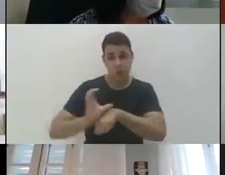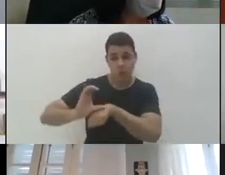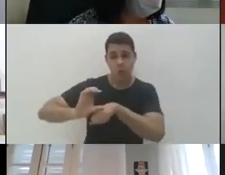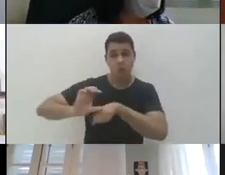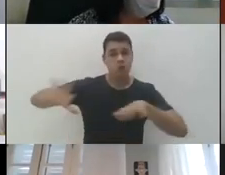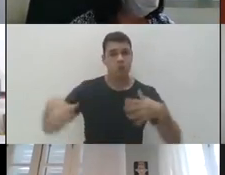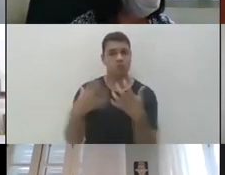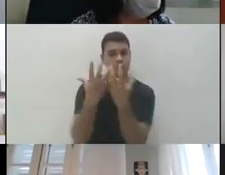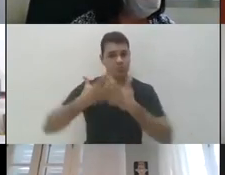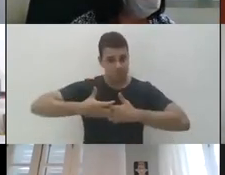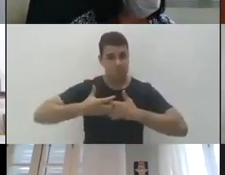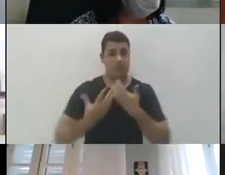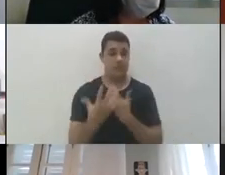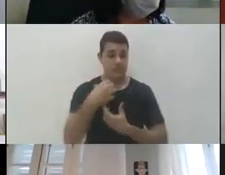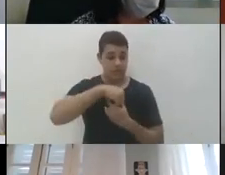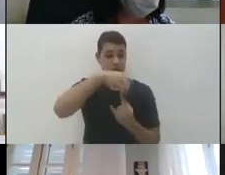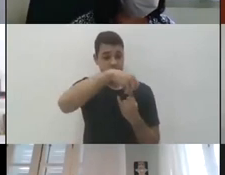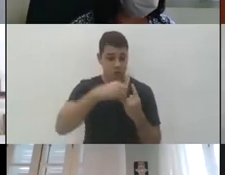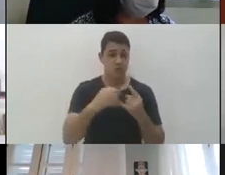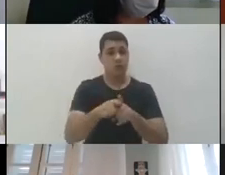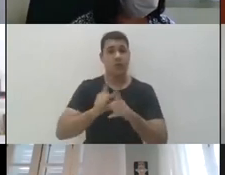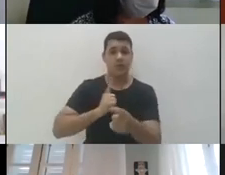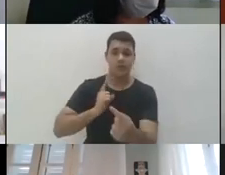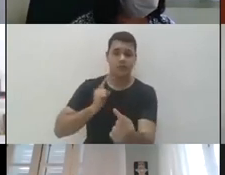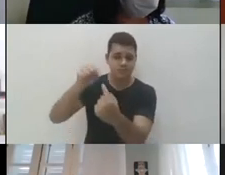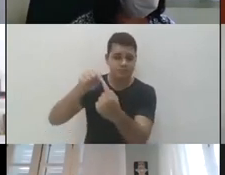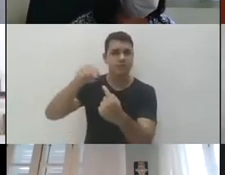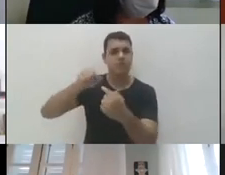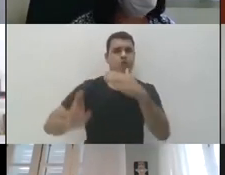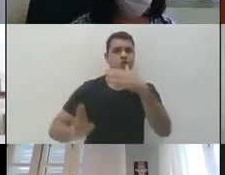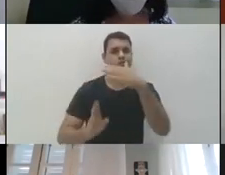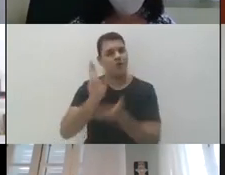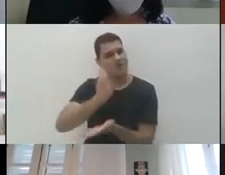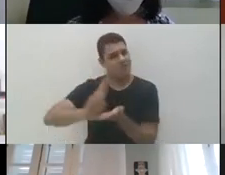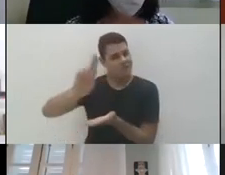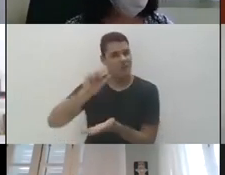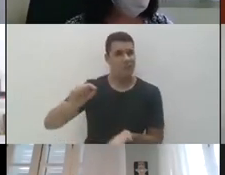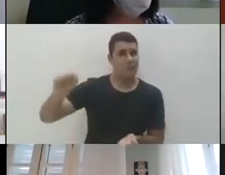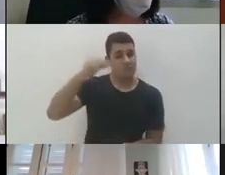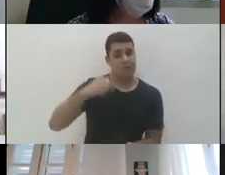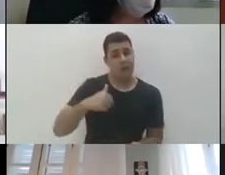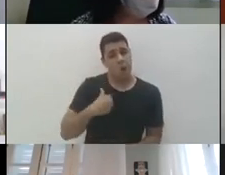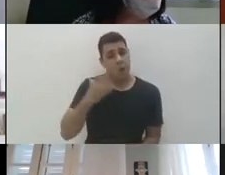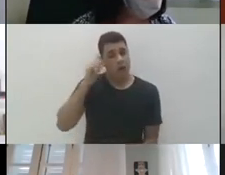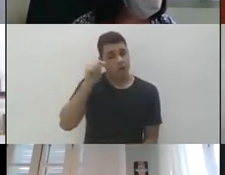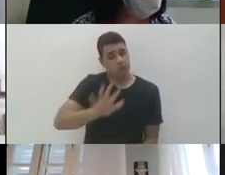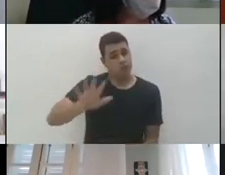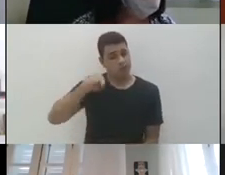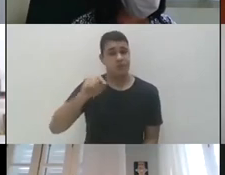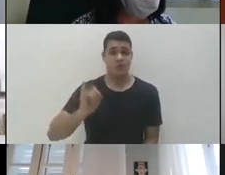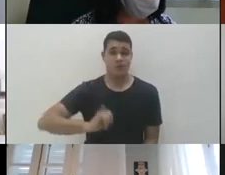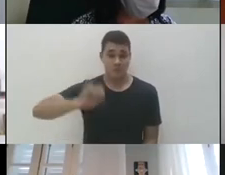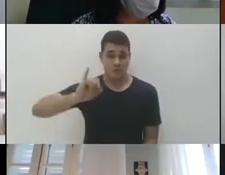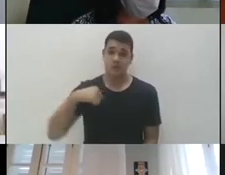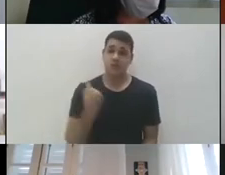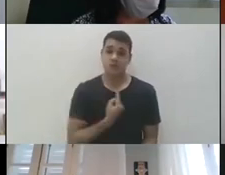somente dentro da Fiocruz, mas com as universidades, esse é um tema que me parece que pode ser um dos primeiros para a gente tentar e pensar